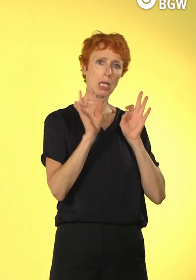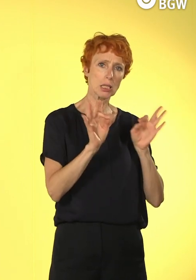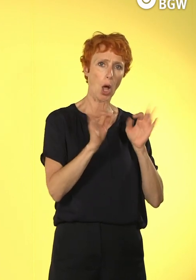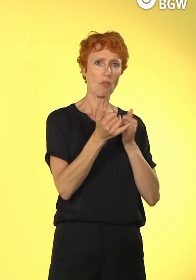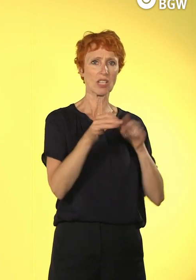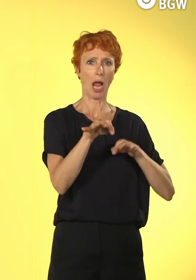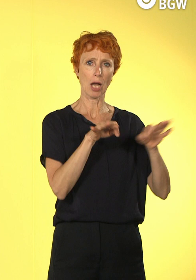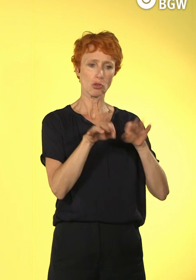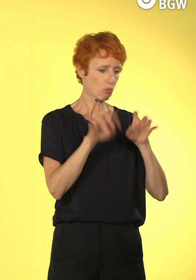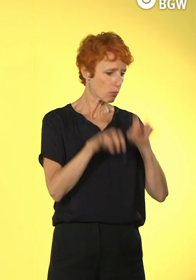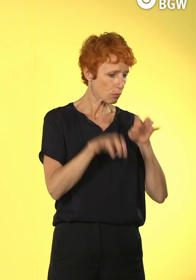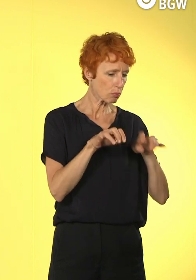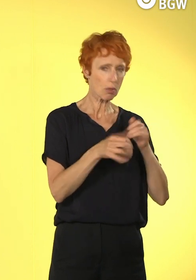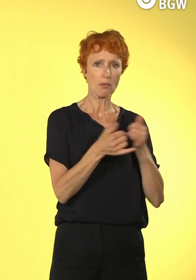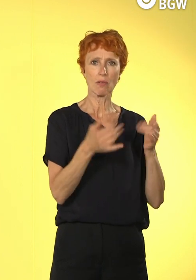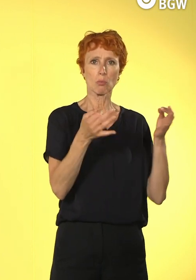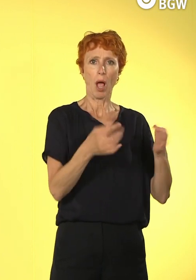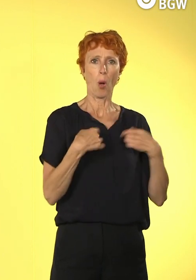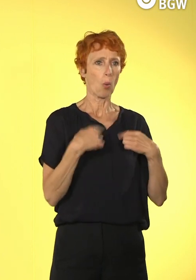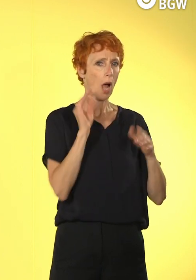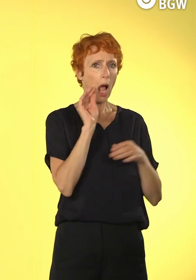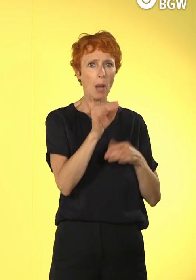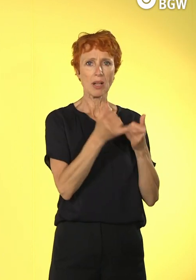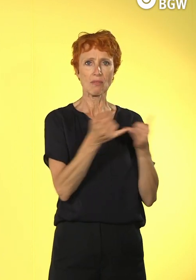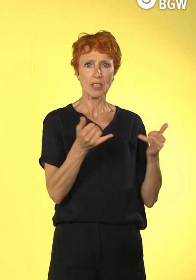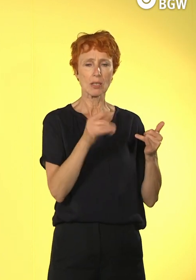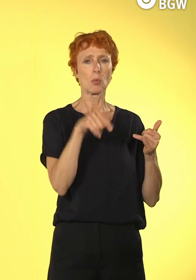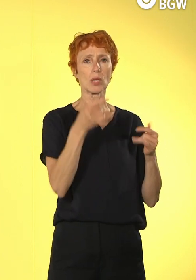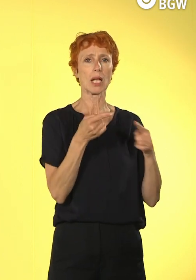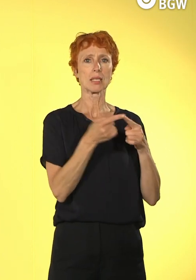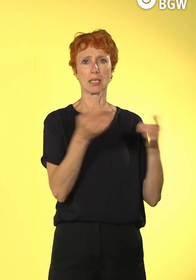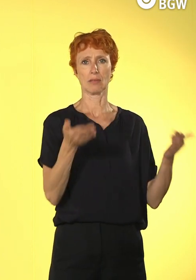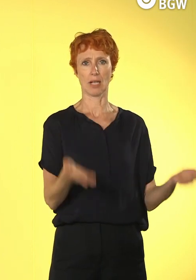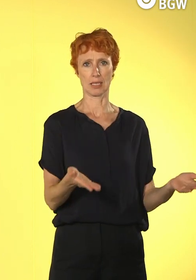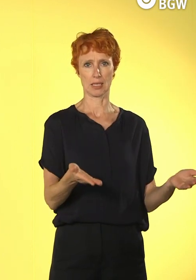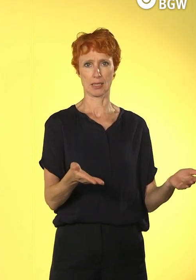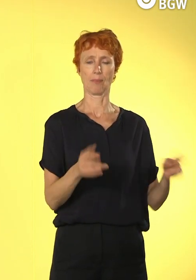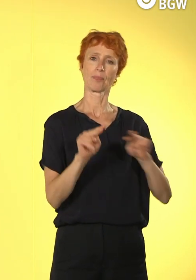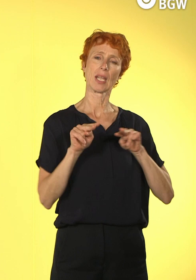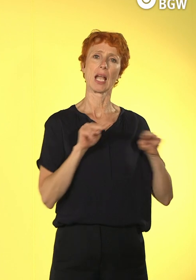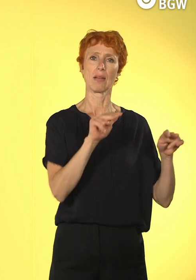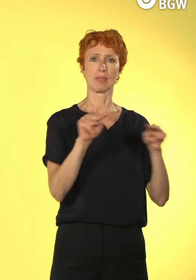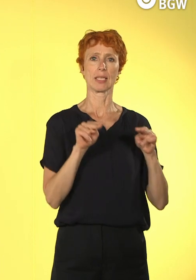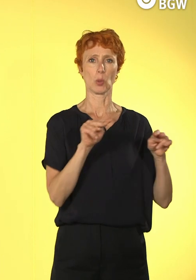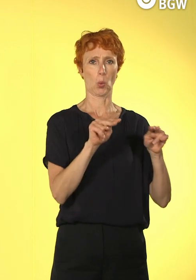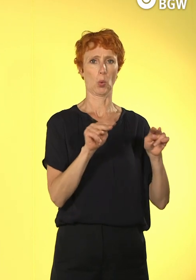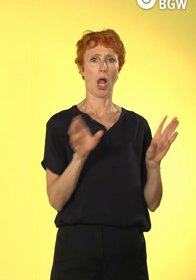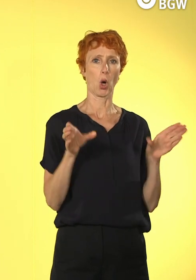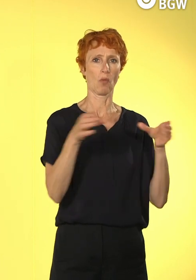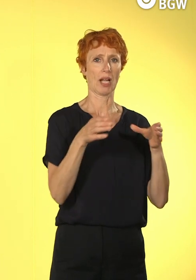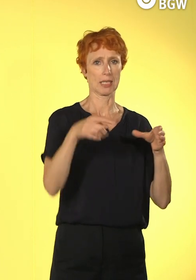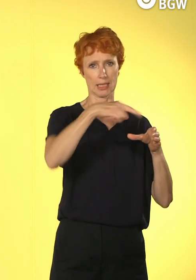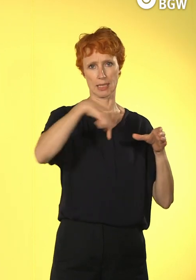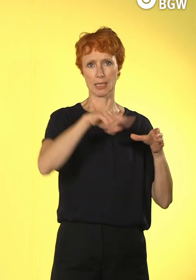zu sagen, so, was brauche ich, was muss ich machen, um so eine Videokonferenz-Einladung zu